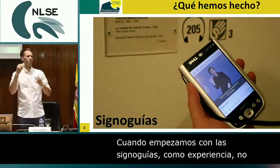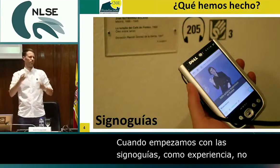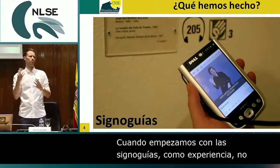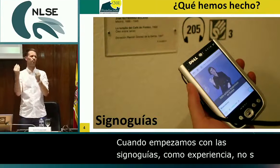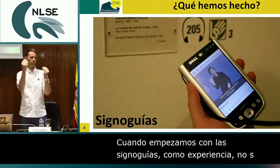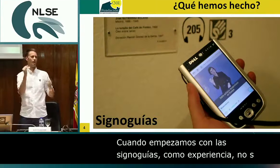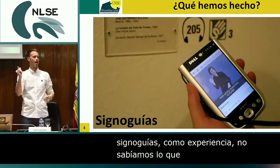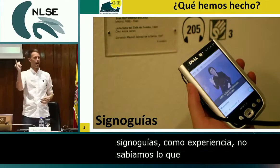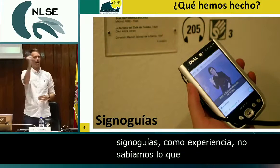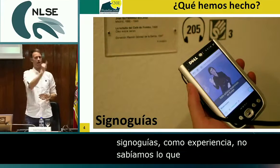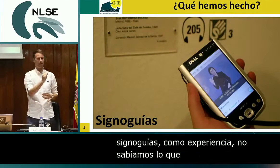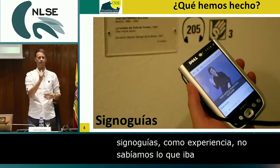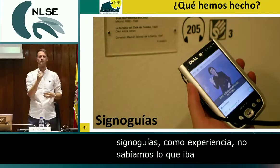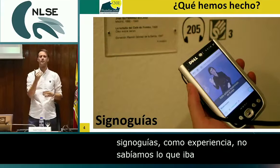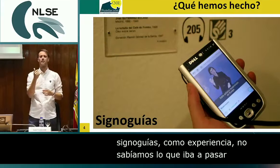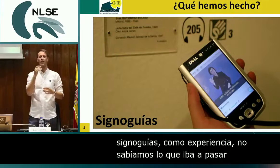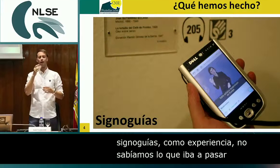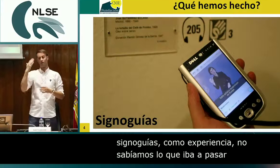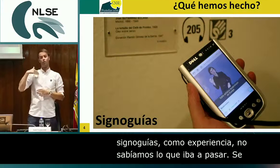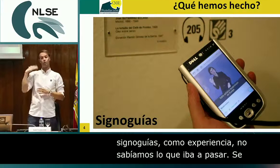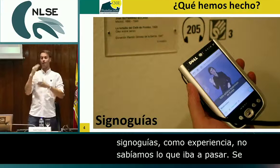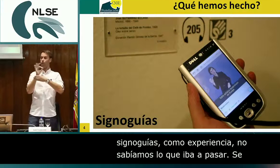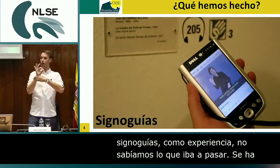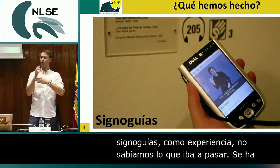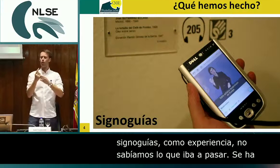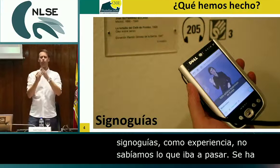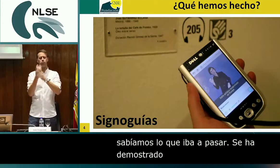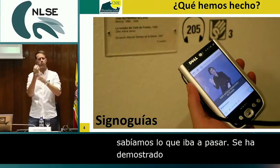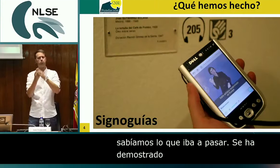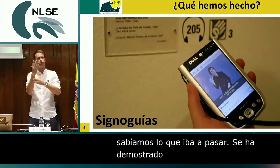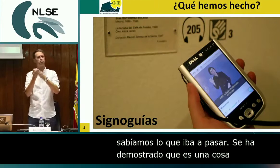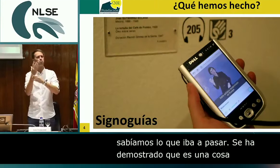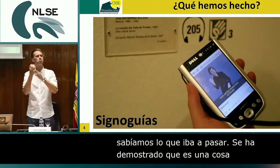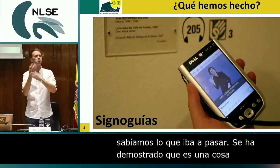y que creemos que va a seguir habiendo más signoguías.